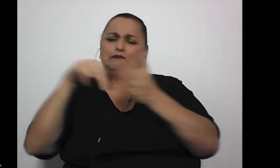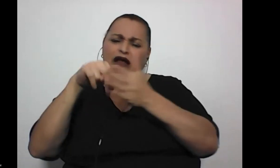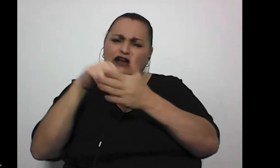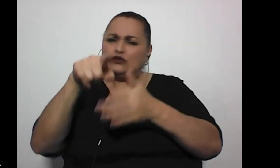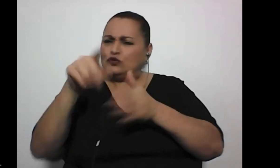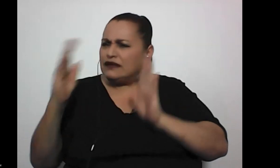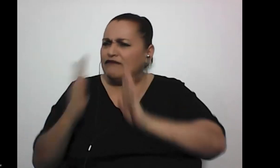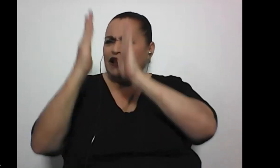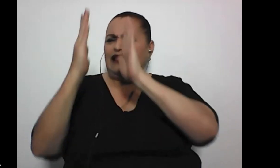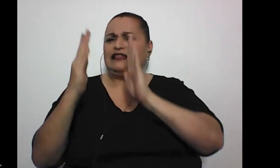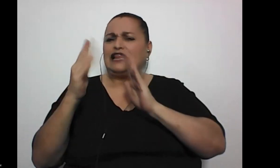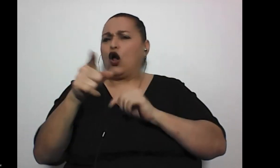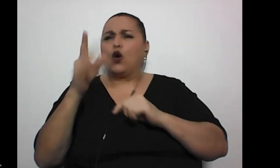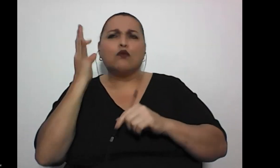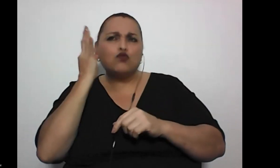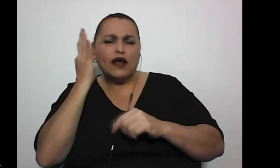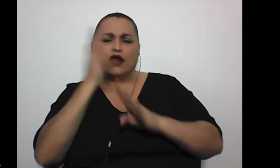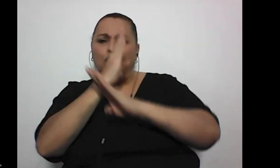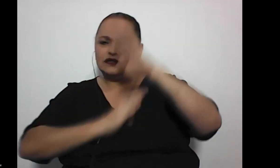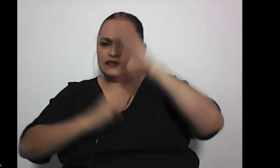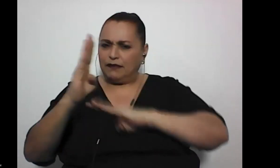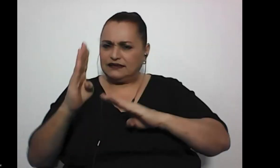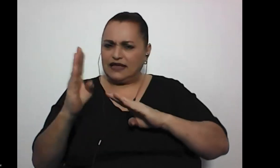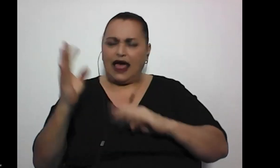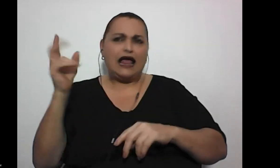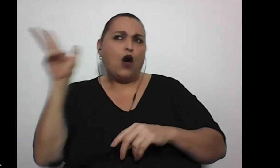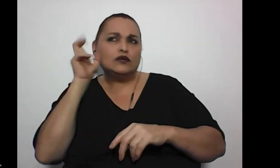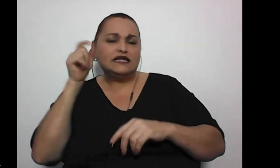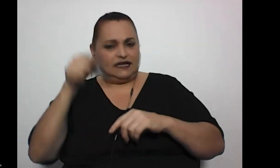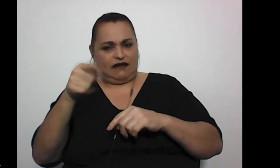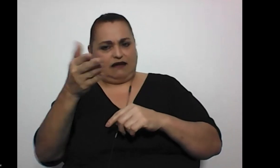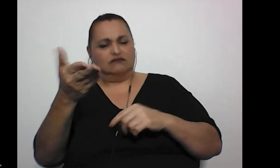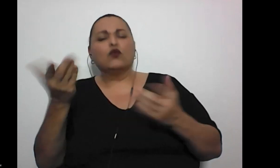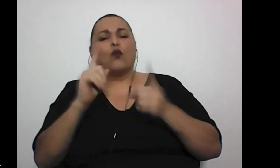enfrentado como mujer con discapacidad auditiva en este caso?